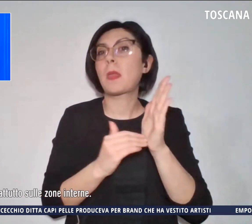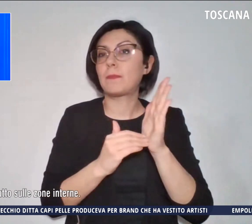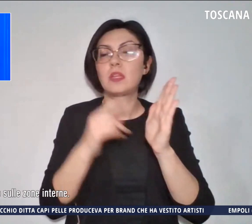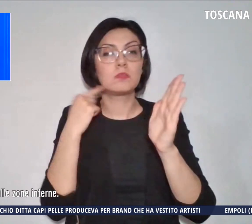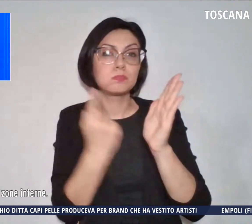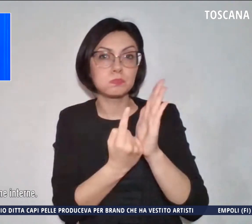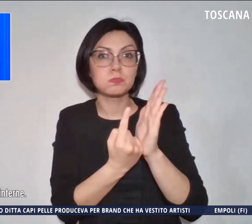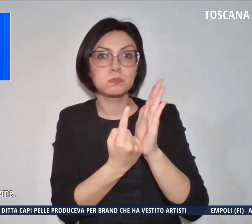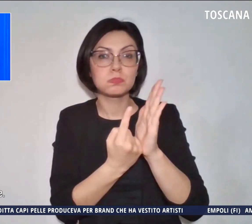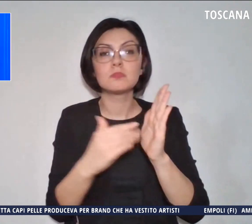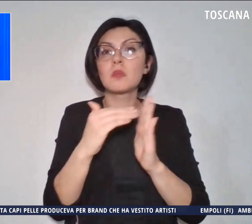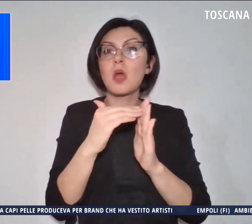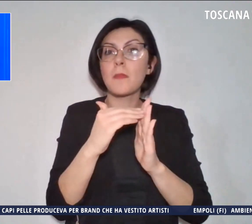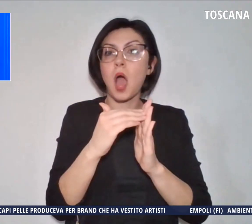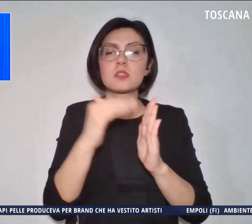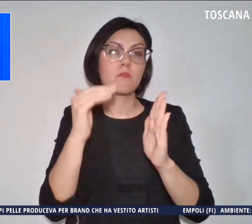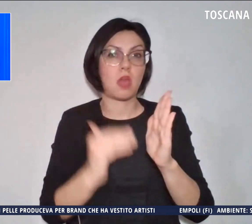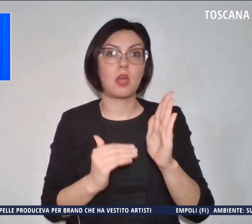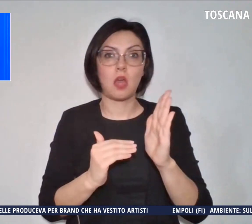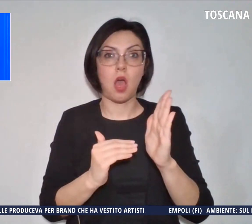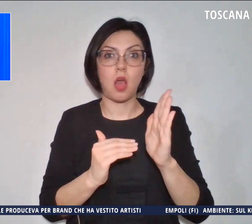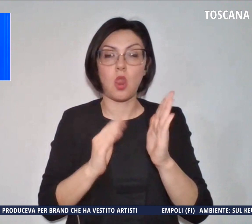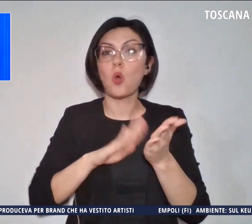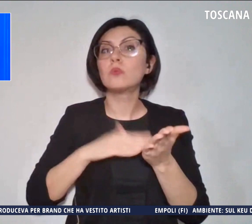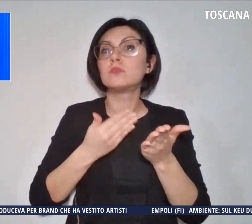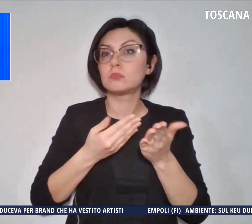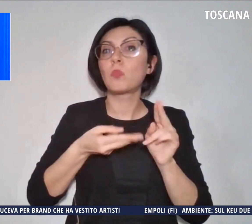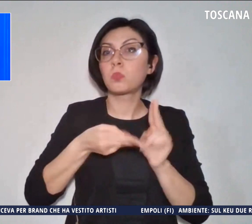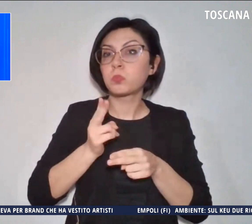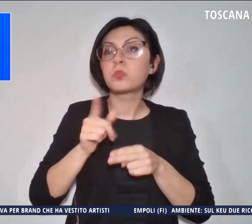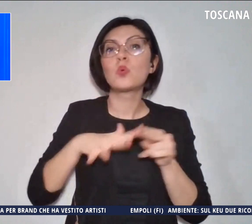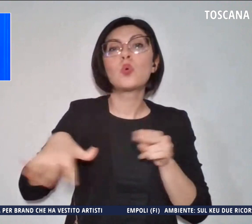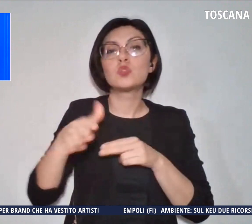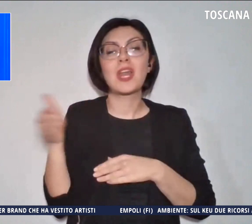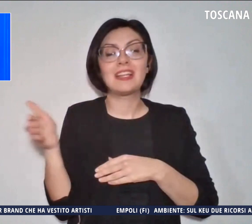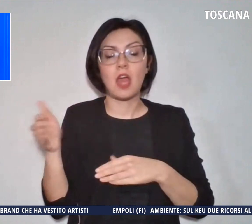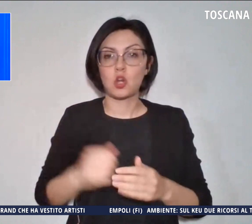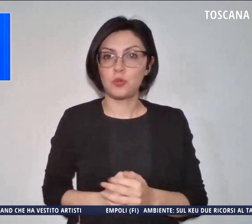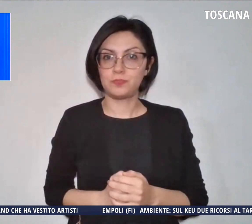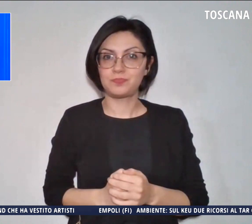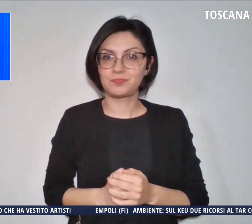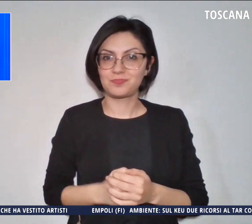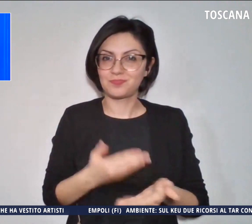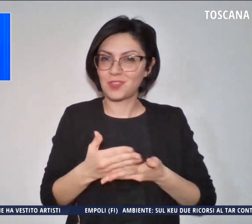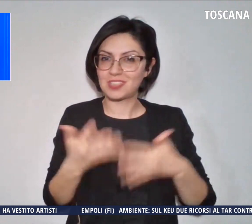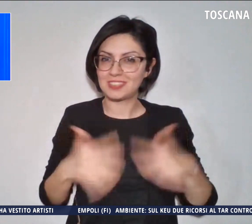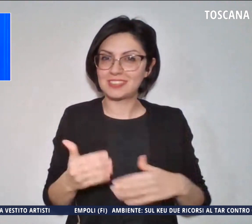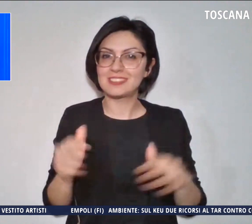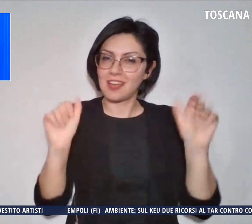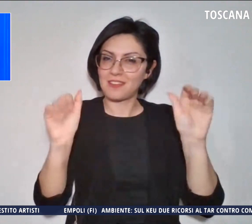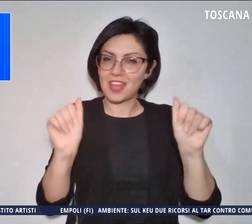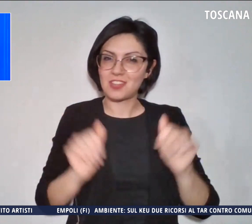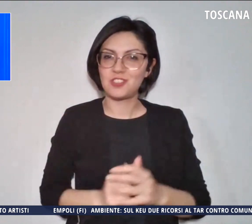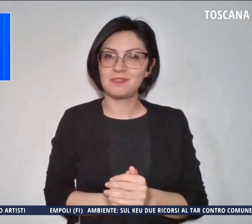e massime in calo, soprattutto nelle zone più interne. È tutto per questa sera, arrivederci.